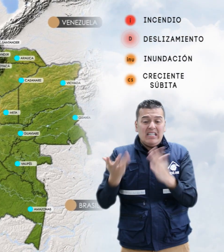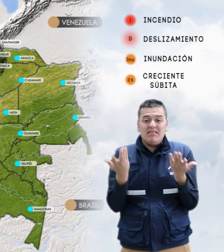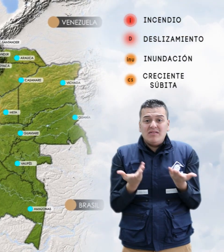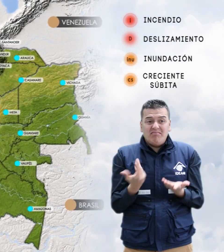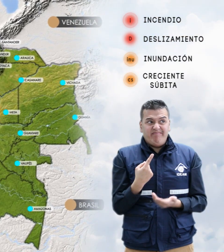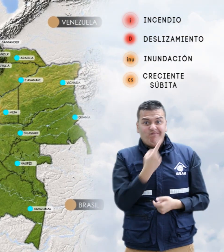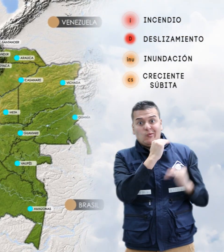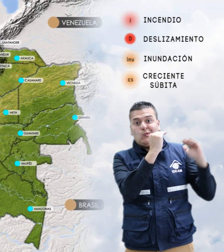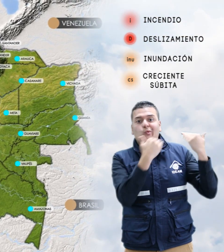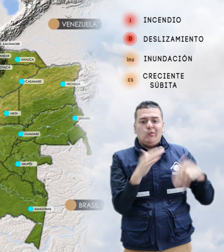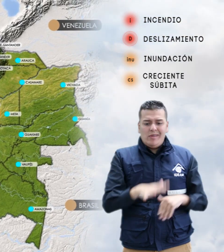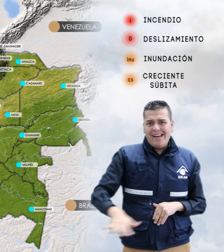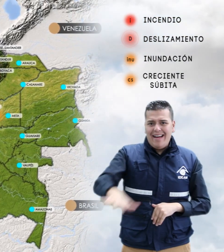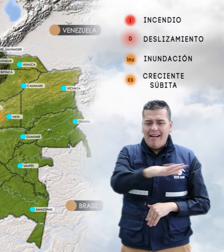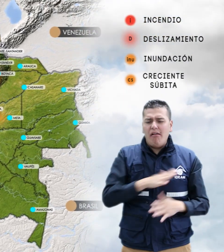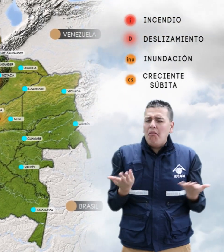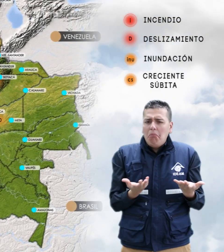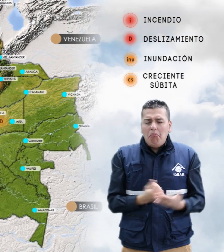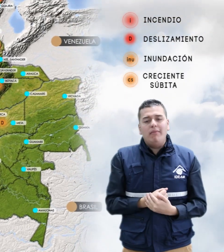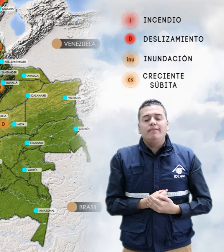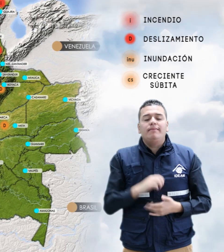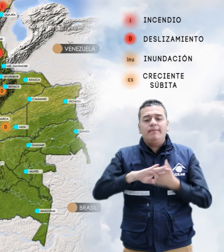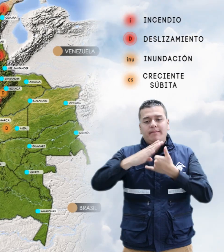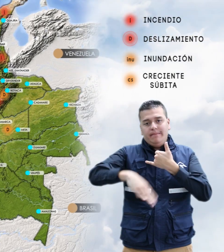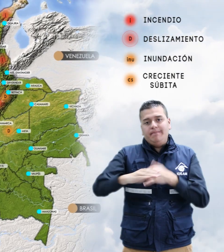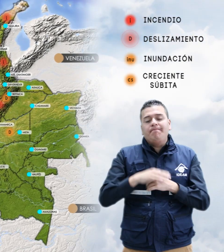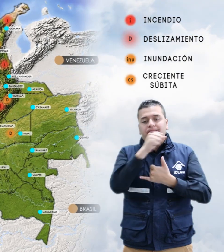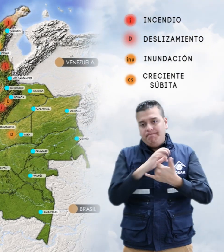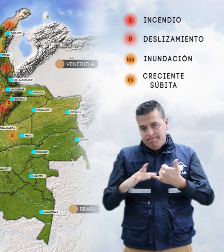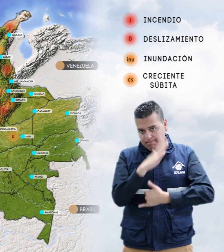pendiente localizados en las regiones Andina, Pacífica y Orinoquía.